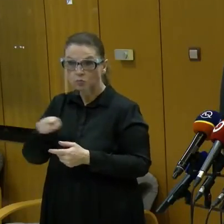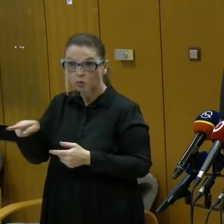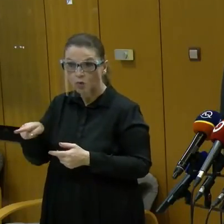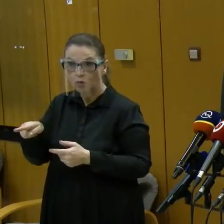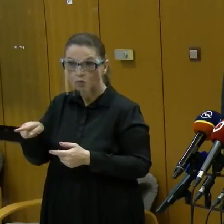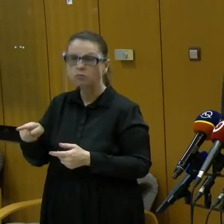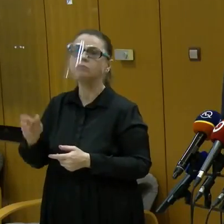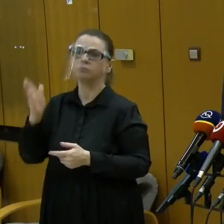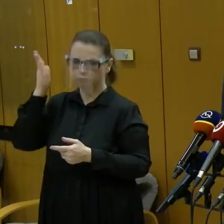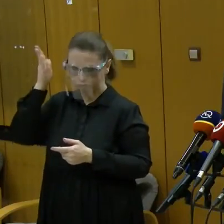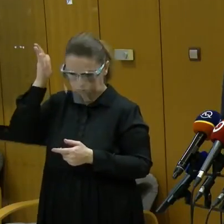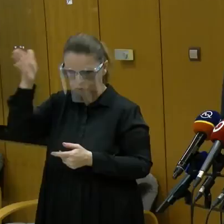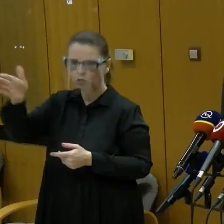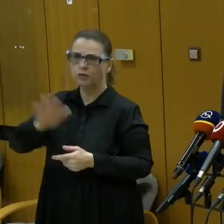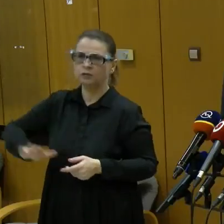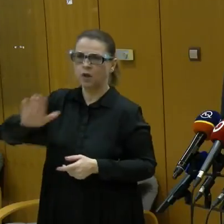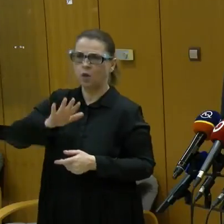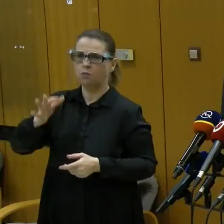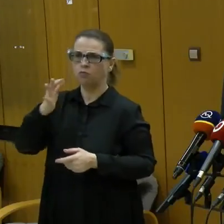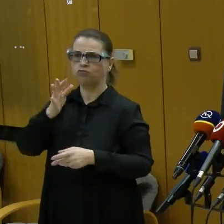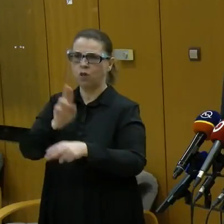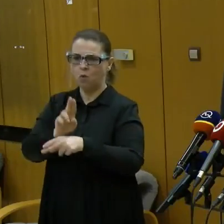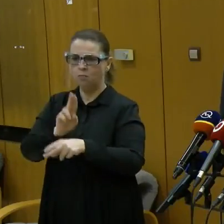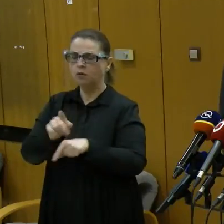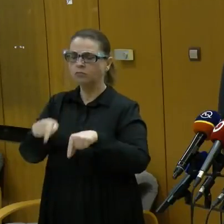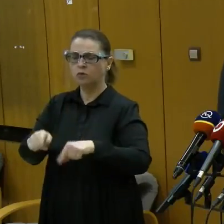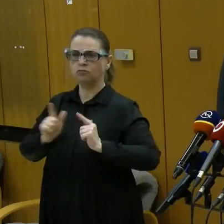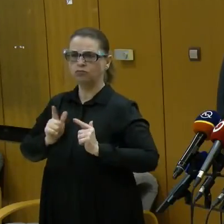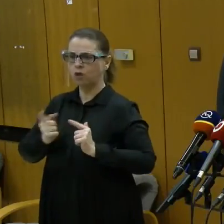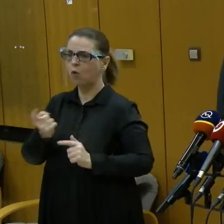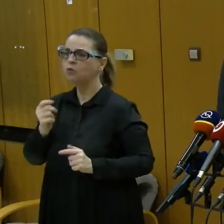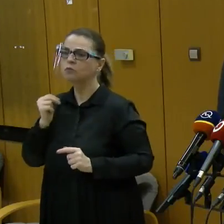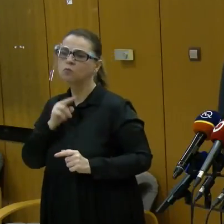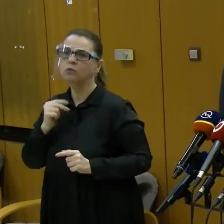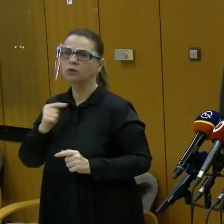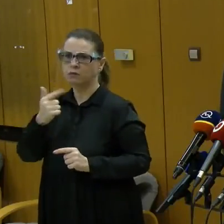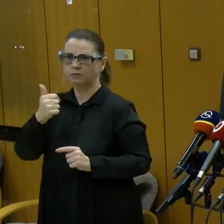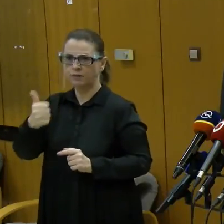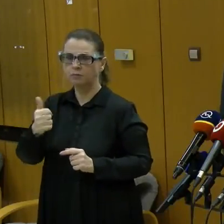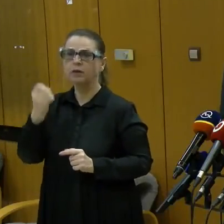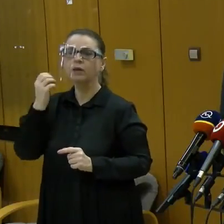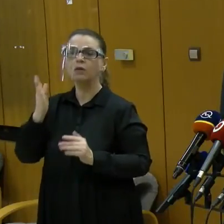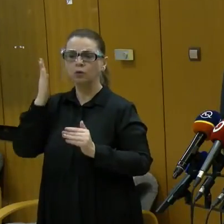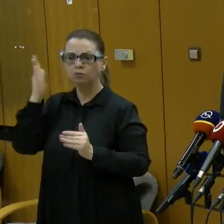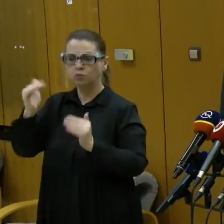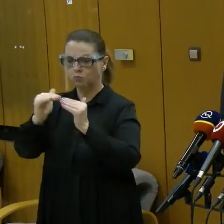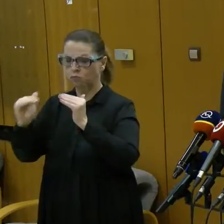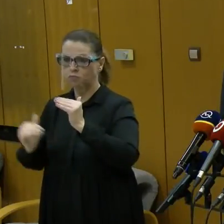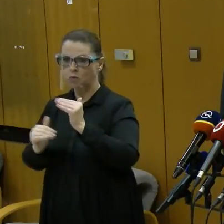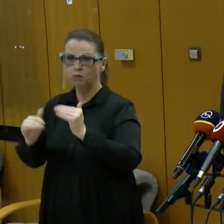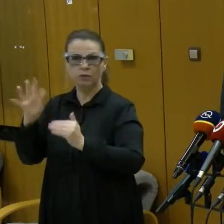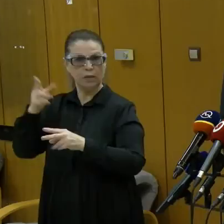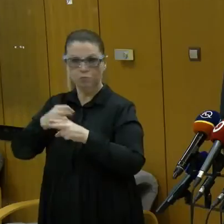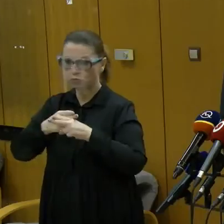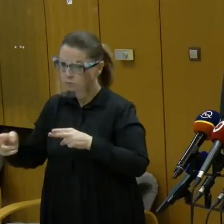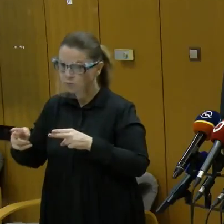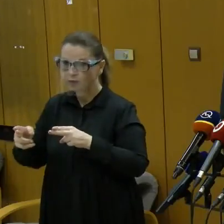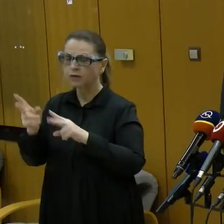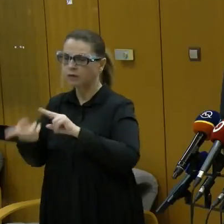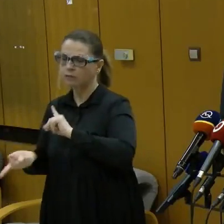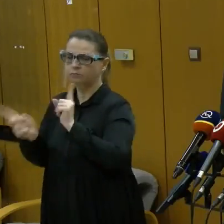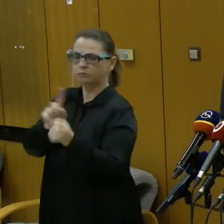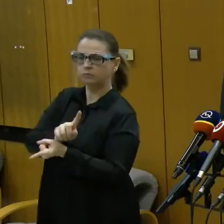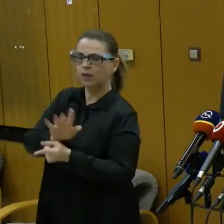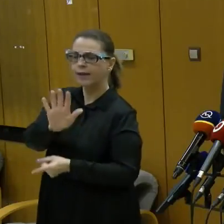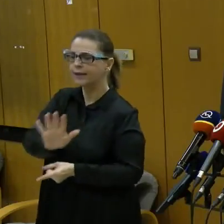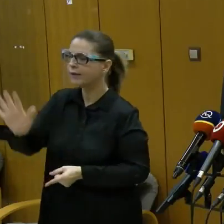tak sa prechádza na celoplošné opatrenia. Také nás čakajú aj od pondelku. Ak budú podkročené, to znamená, ak nebudú splnené, tak sa prechádza